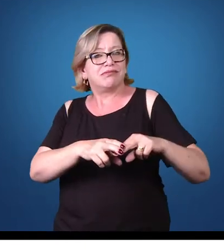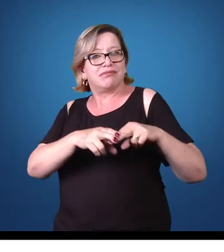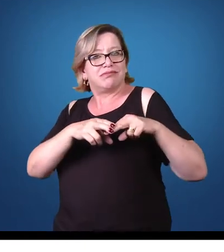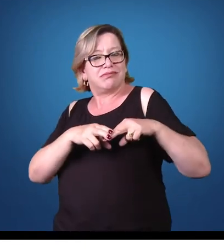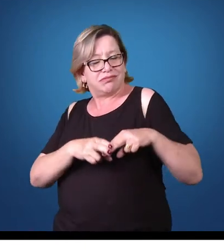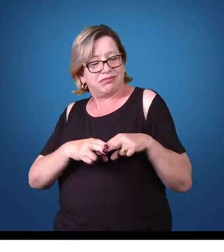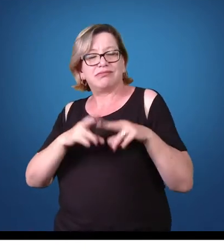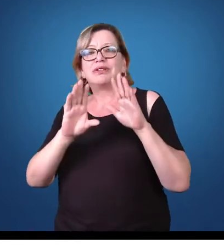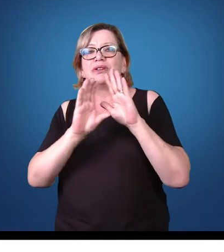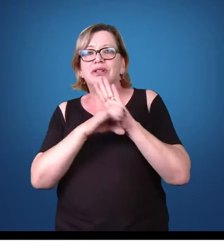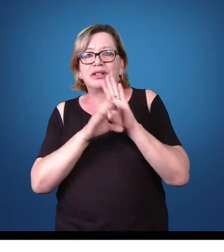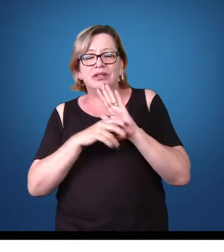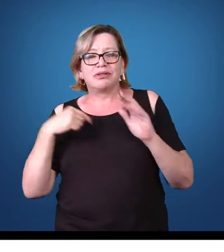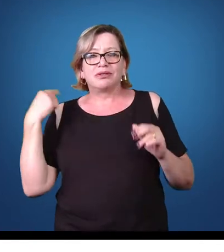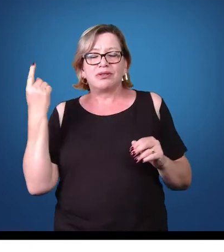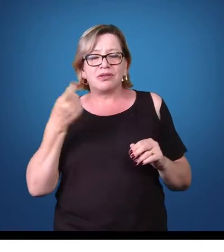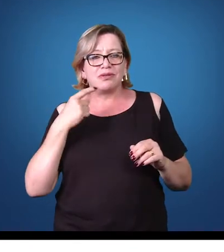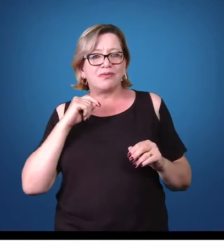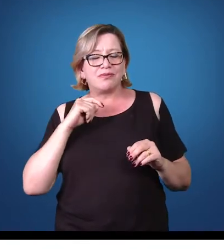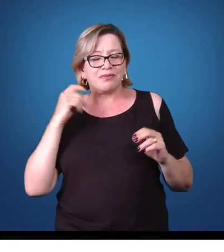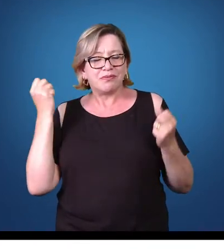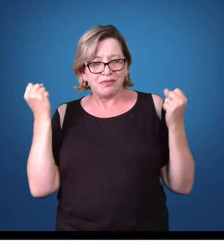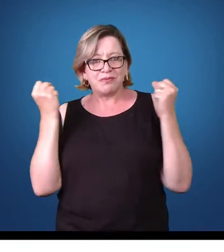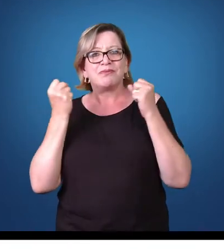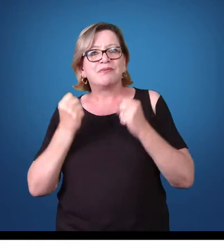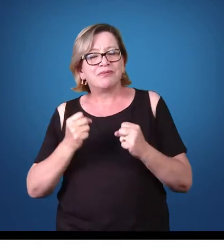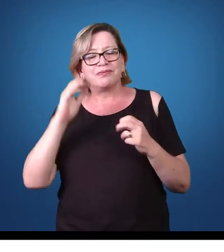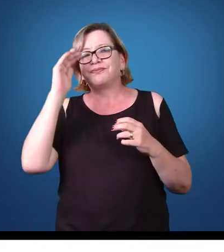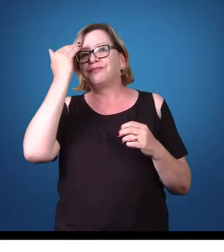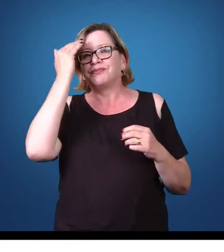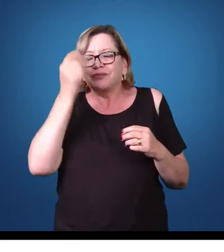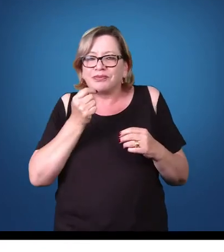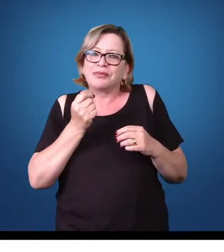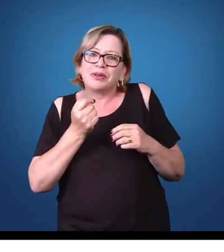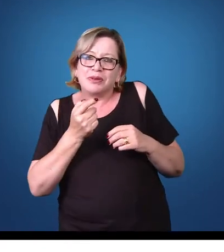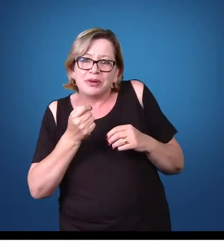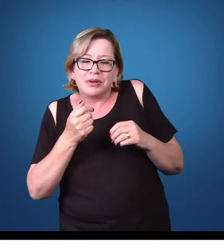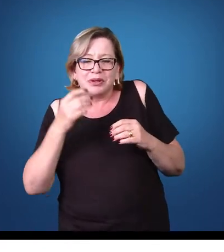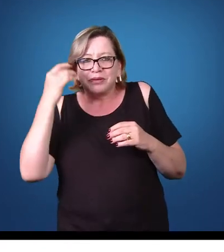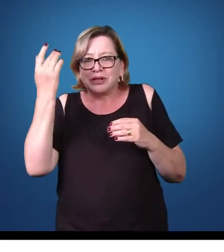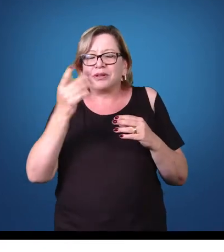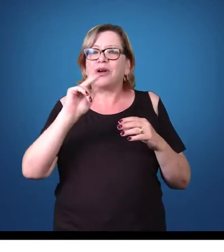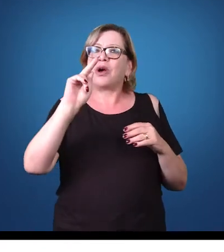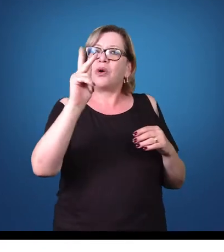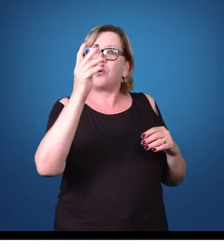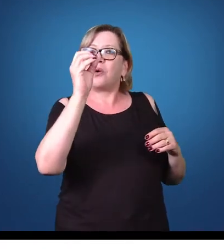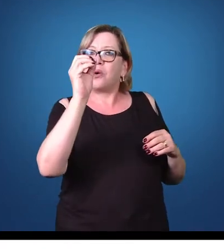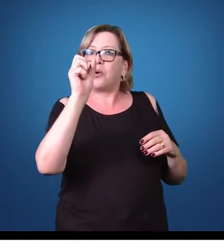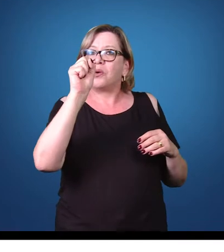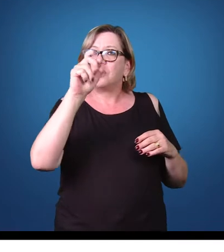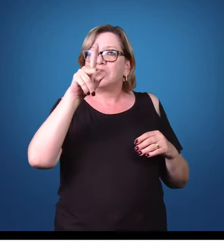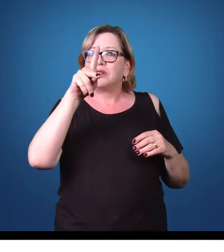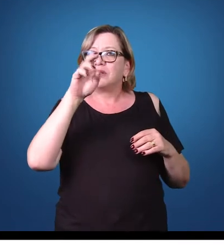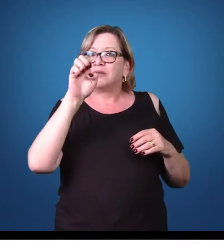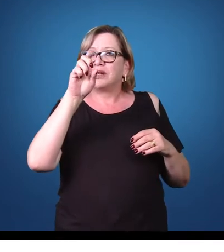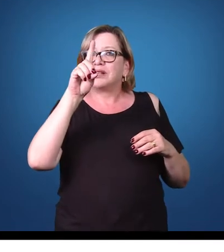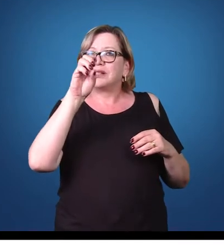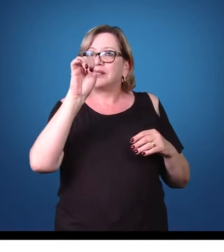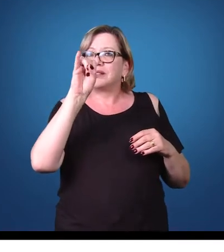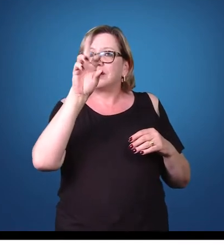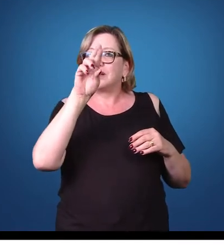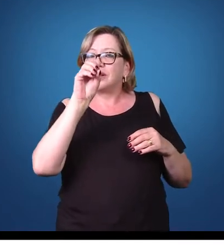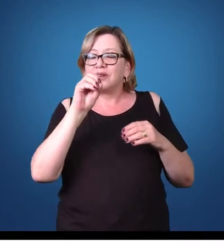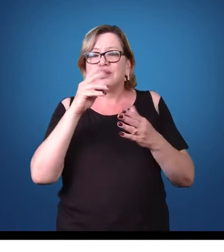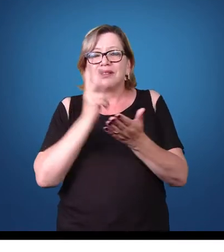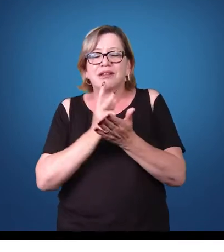dessa definição, a gente consegue já entender um pouquinho que o hospedeiro de um parasita é o prejudicado, já o